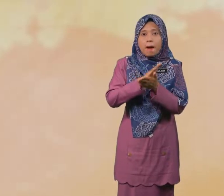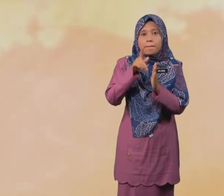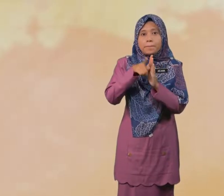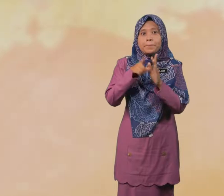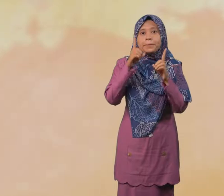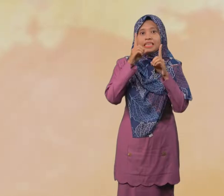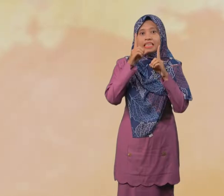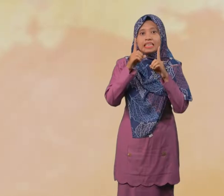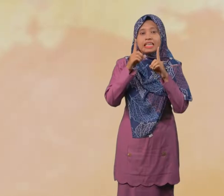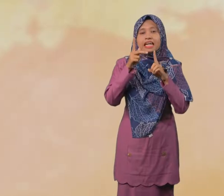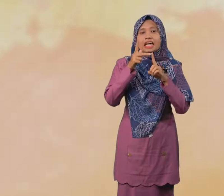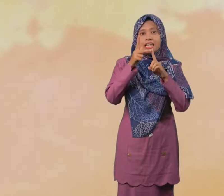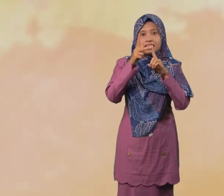pendidikan khas